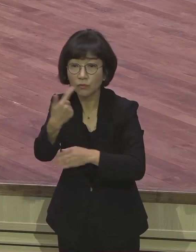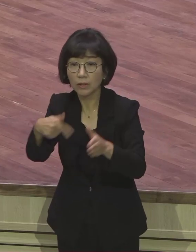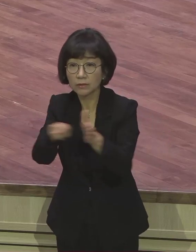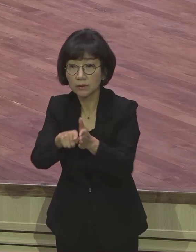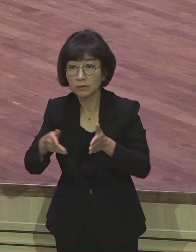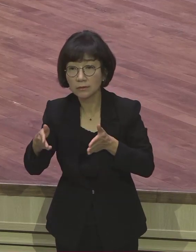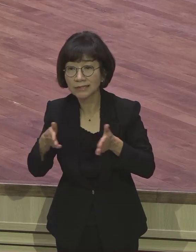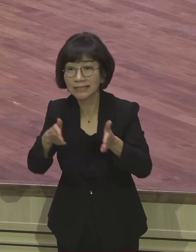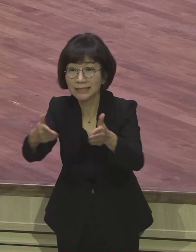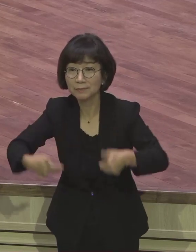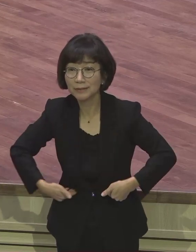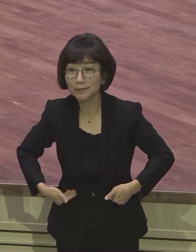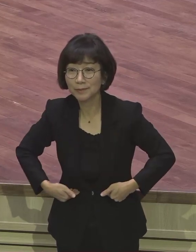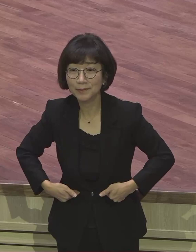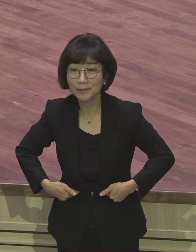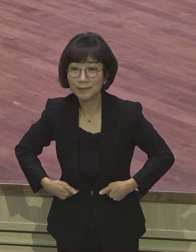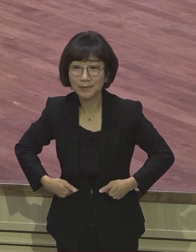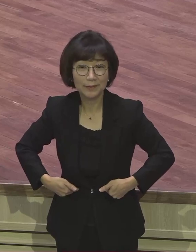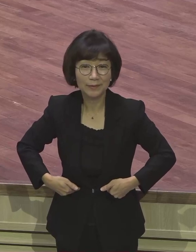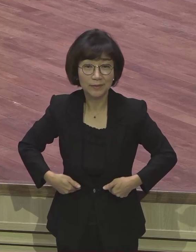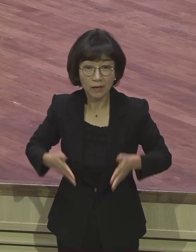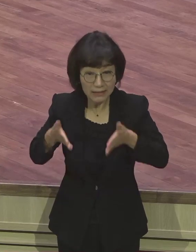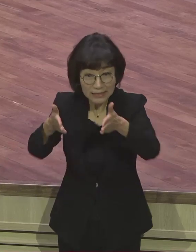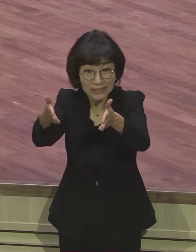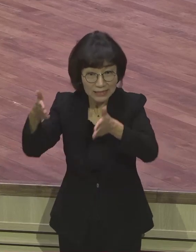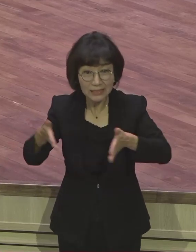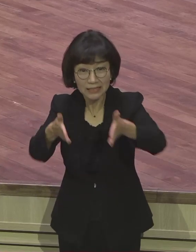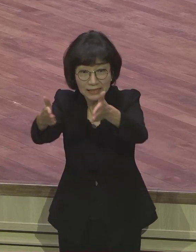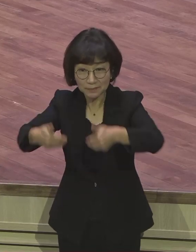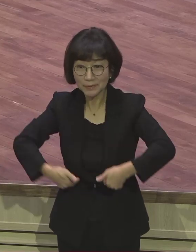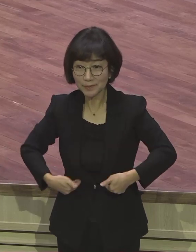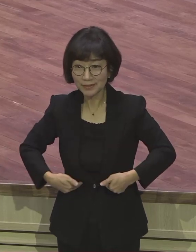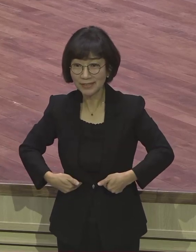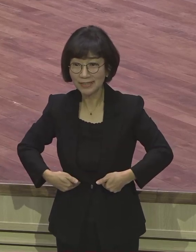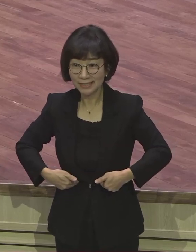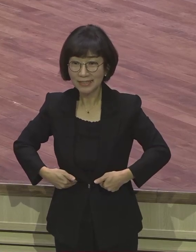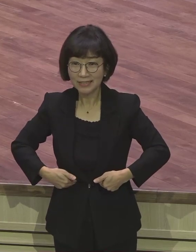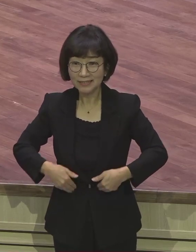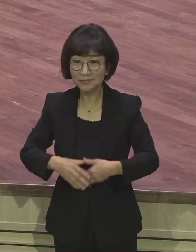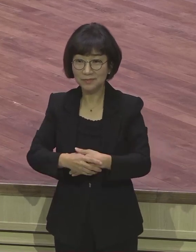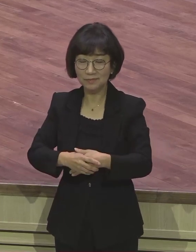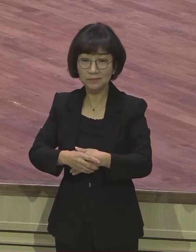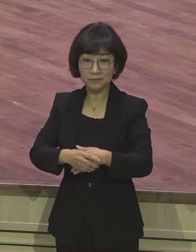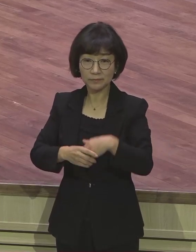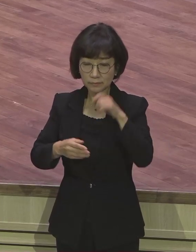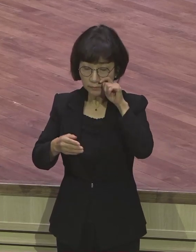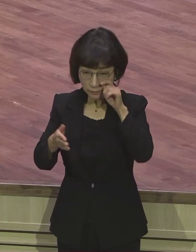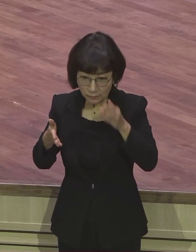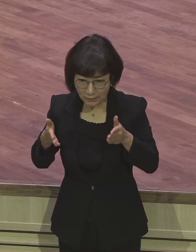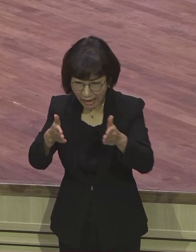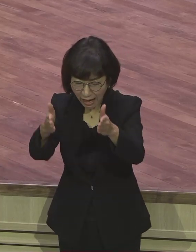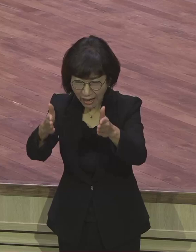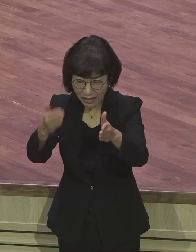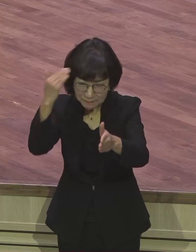가장 중요한 것이 뭐냐. 도로에서 도로. 도로가 중요합니다. 모든 걸림돌을 다